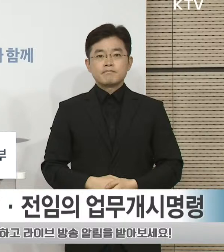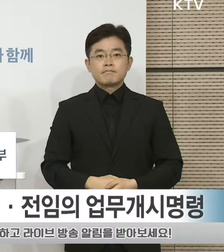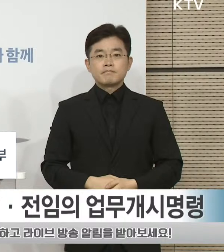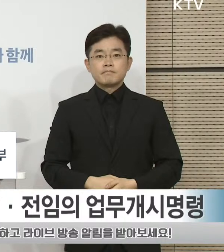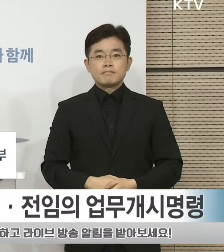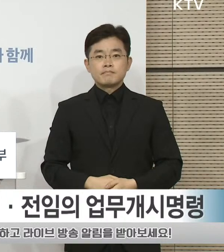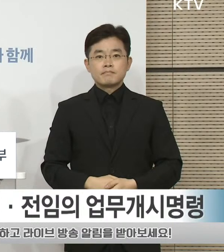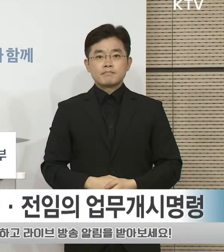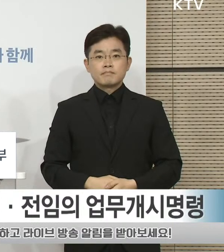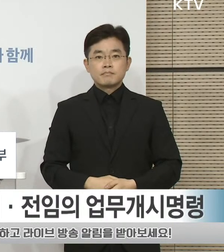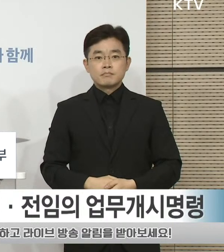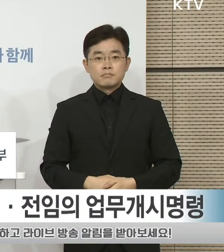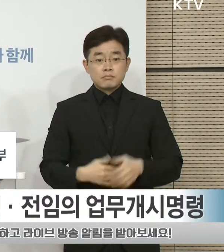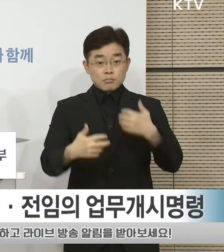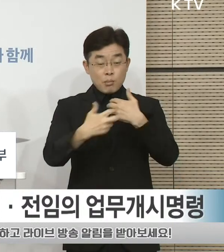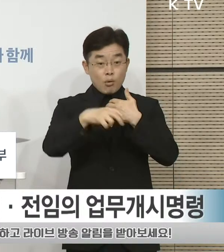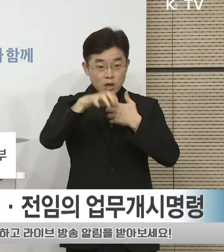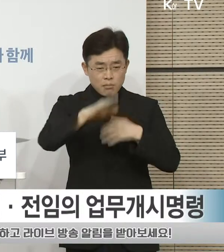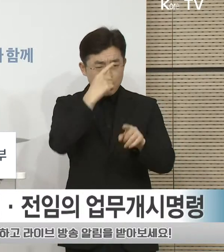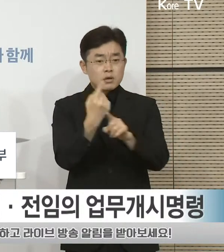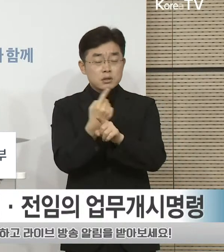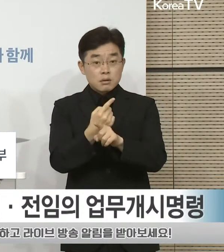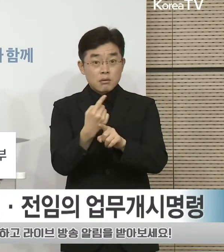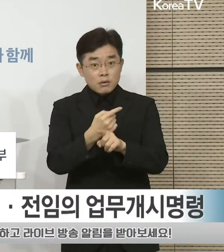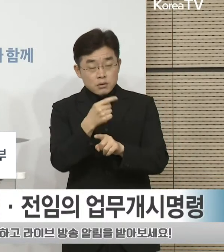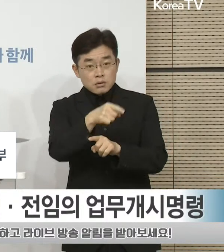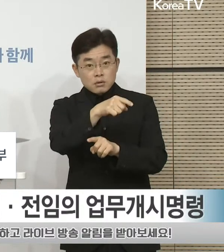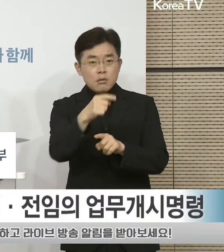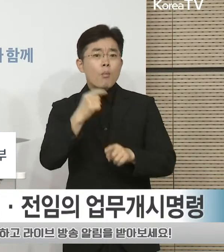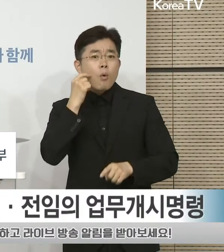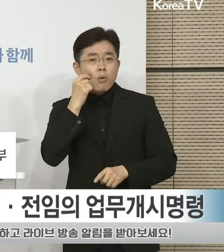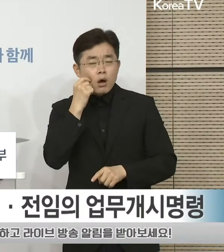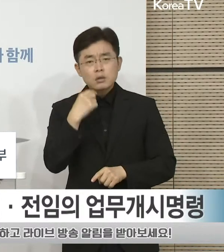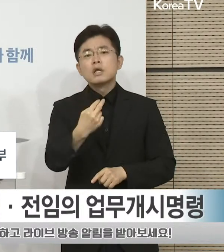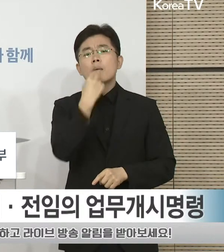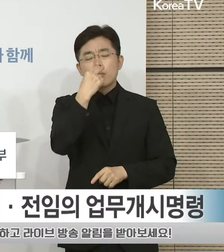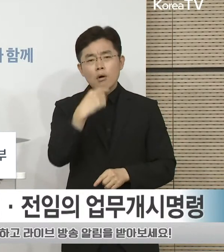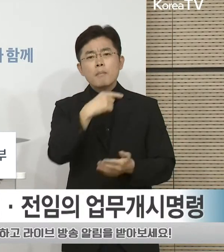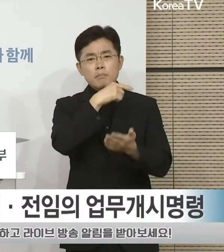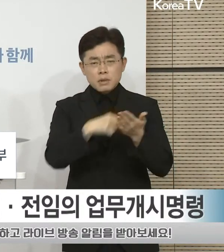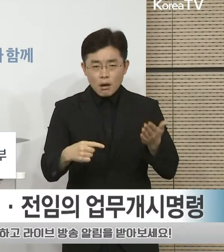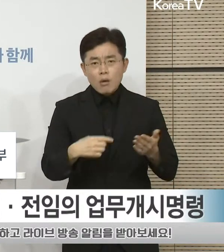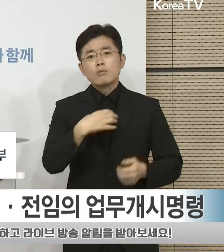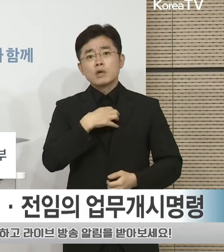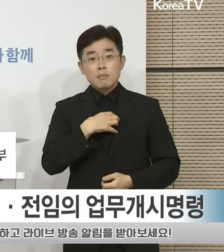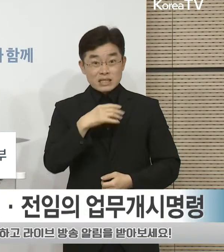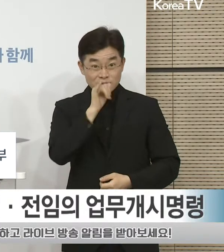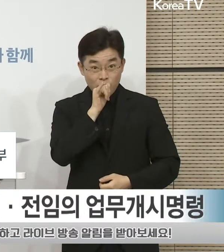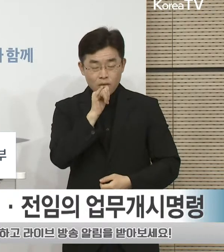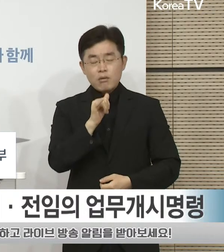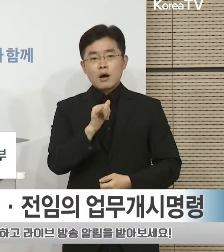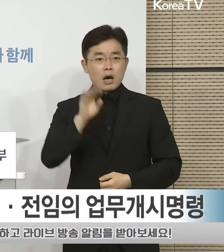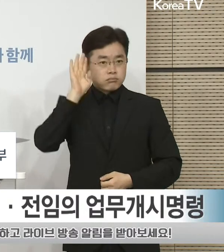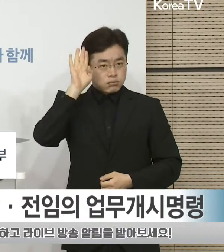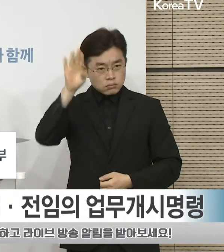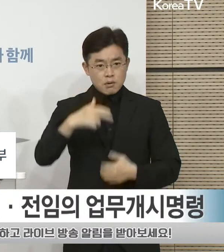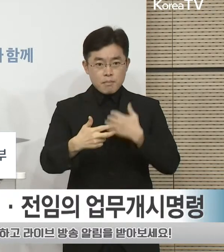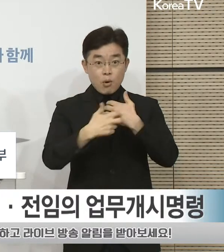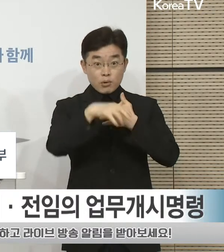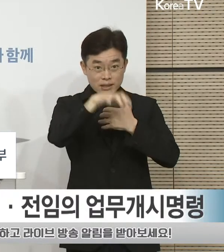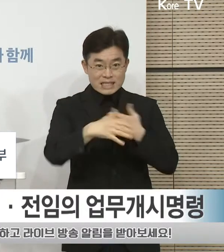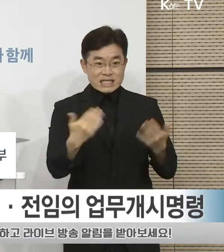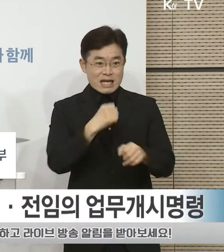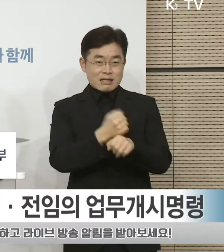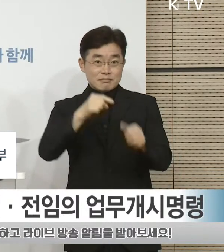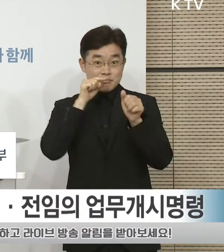앞으로도 환자들의 생명과 안전을 위협할 수 있는 집단 휴진이 계속 이어질 경우 업무 개시 명령과